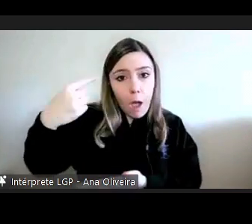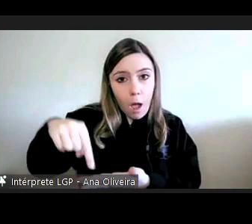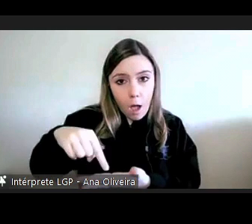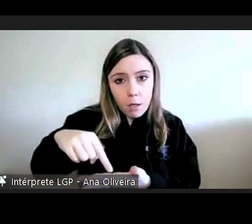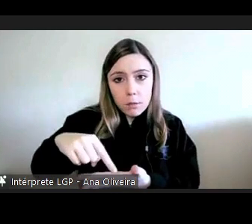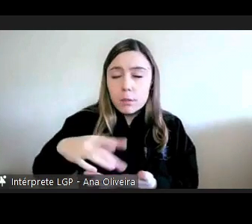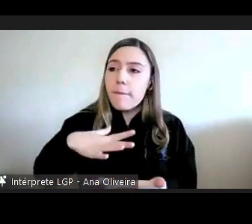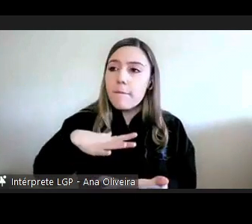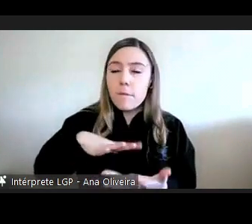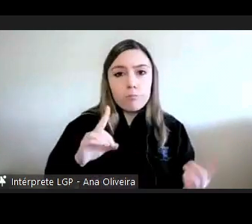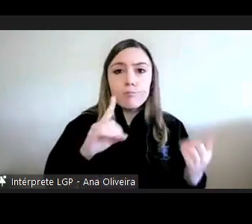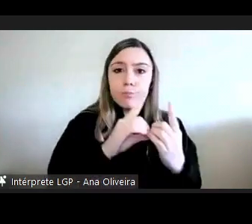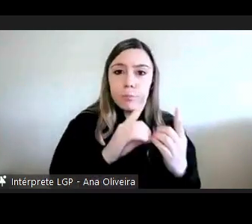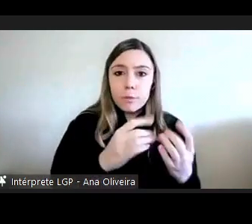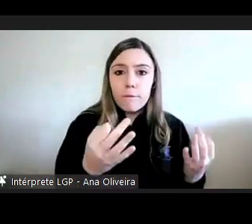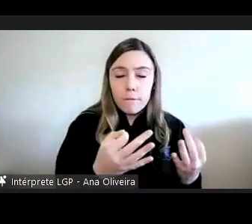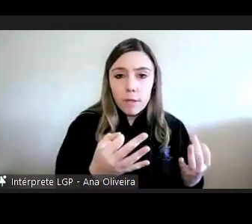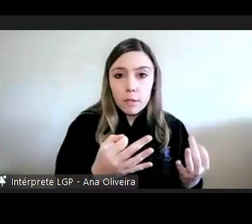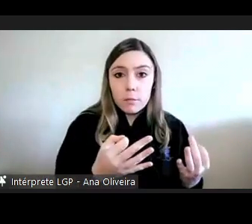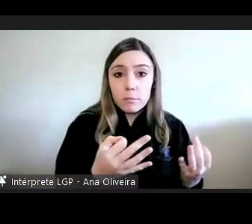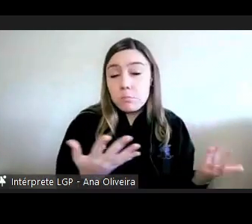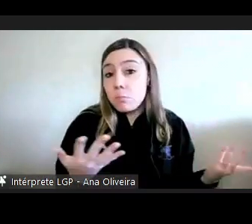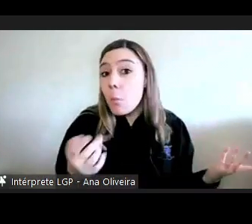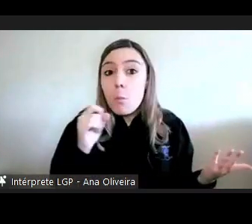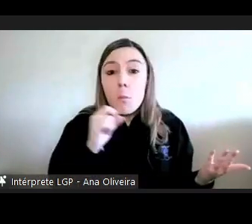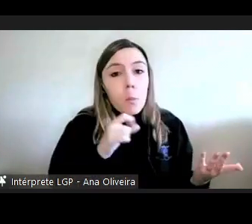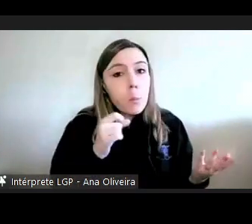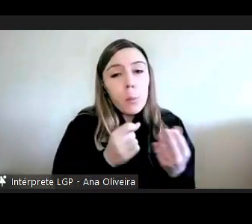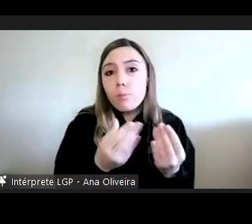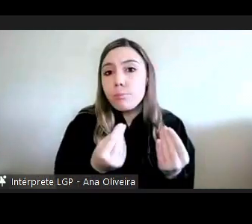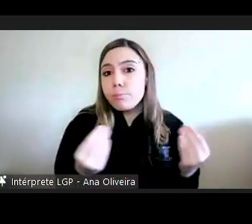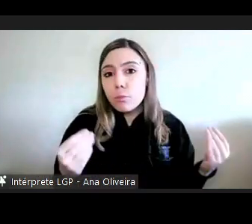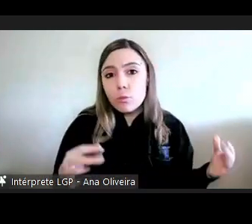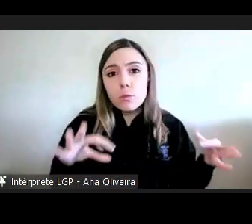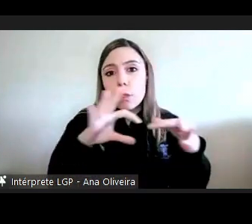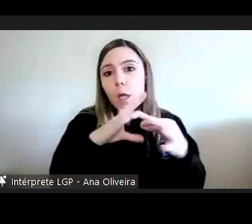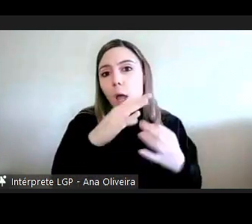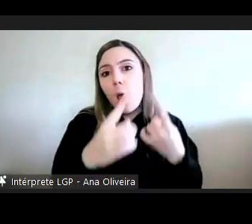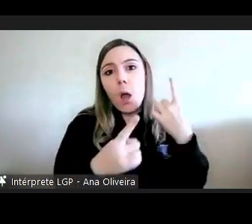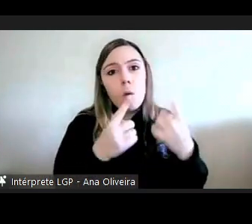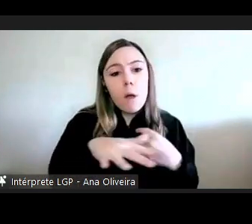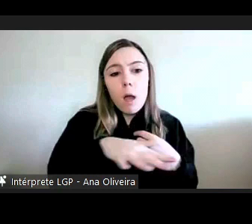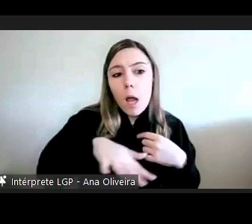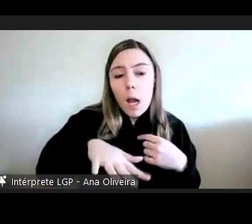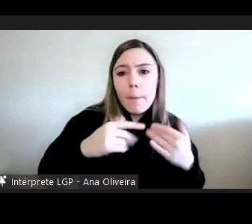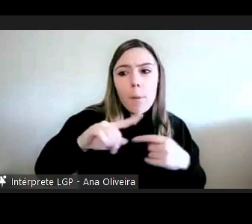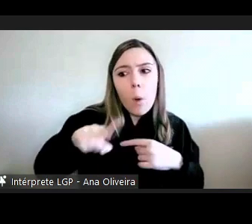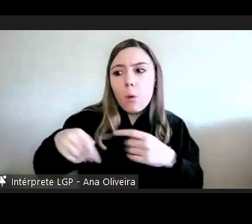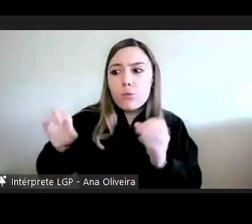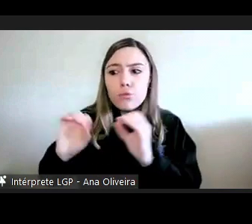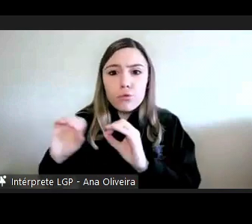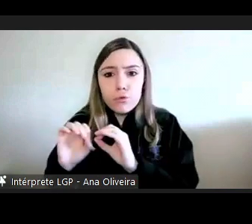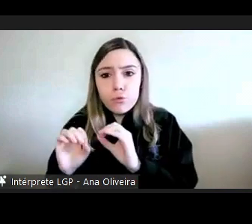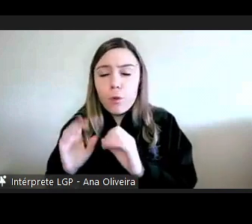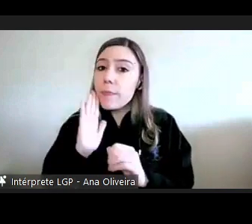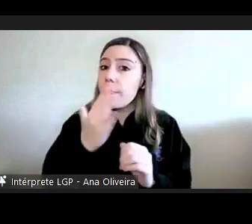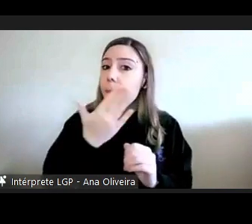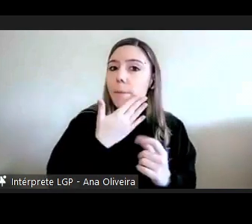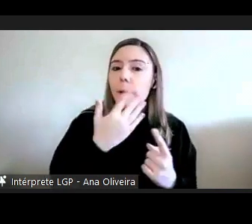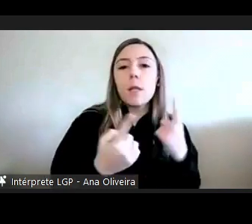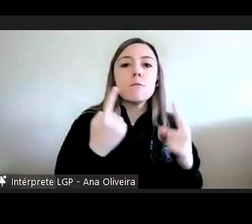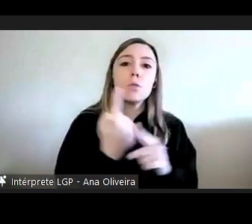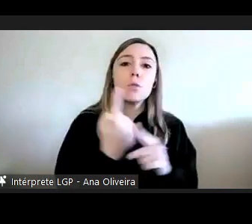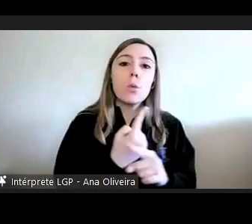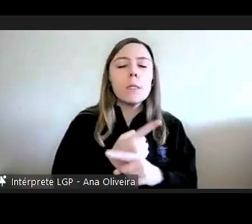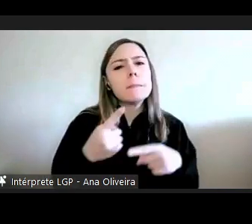provedoria e podem ser muitos em relação a uma certa entidade e nenhum de uma outra entidade às vezes há fenómenos interessantes